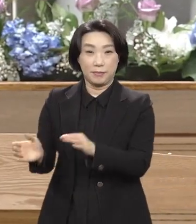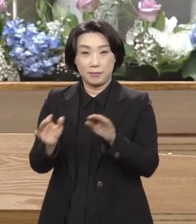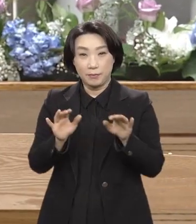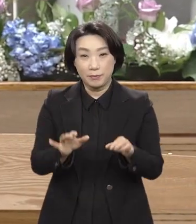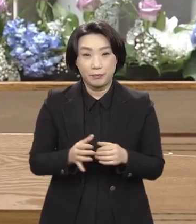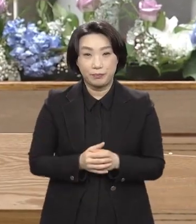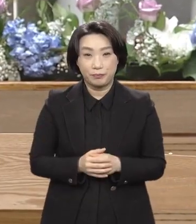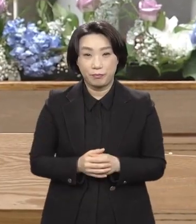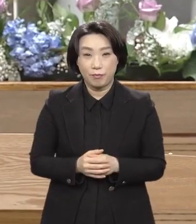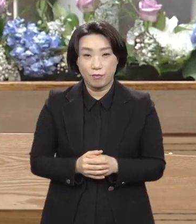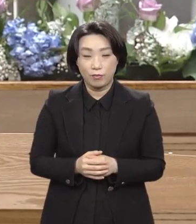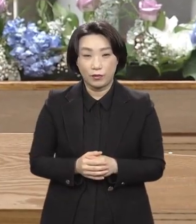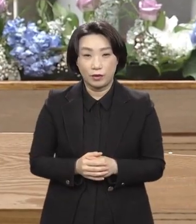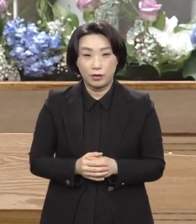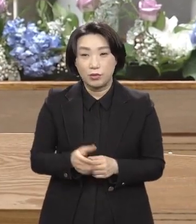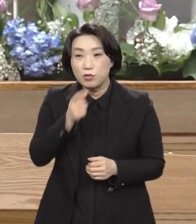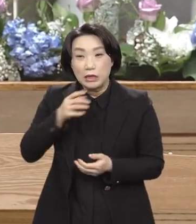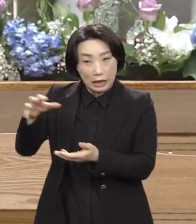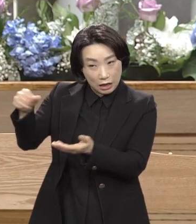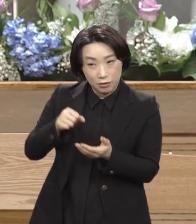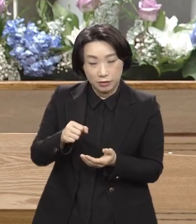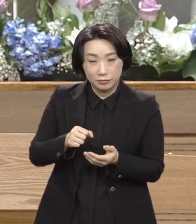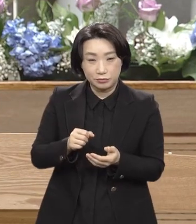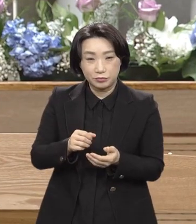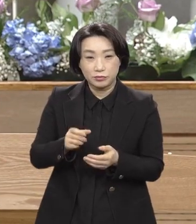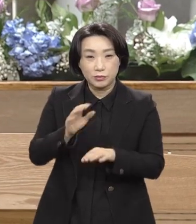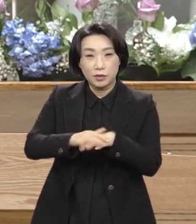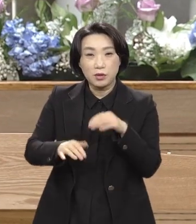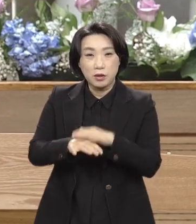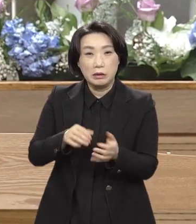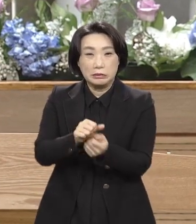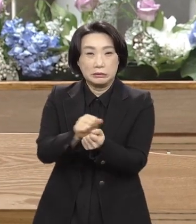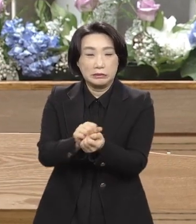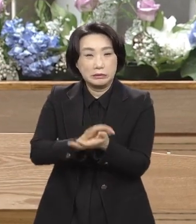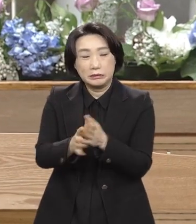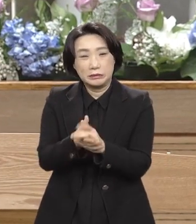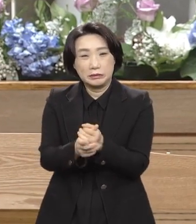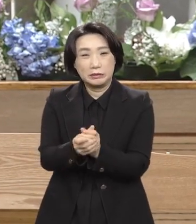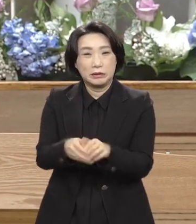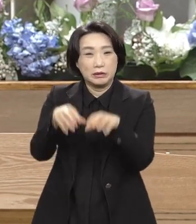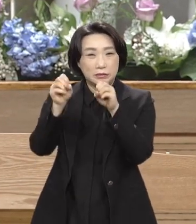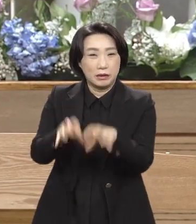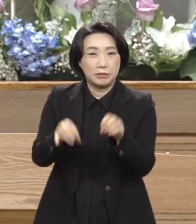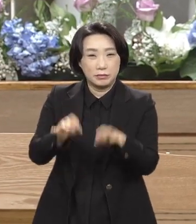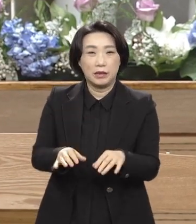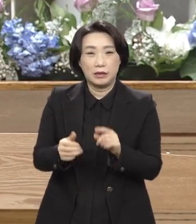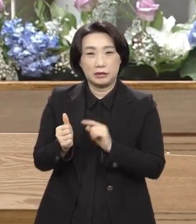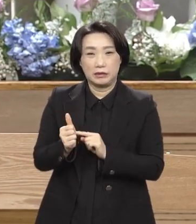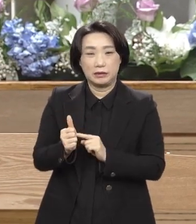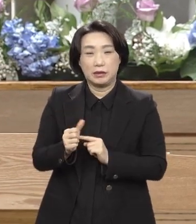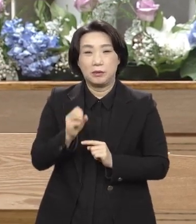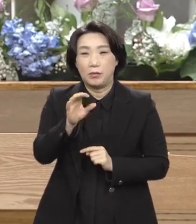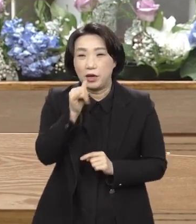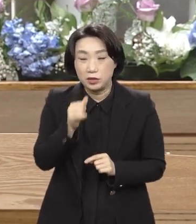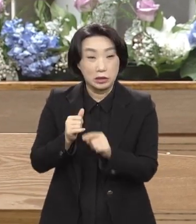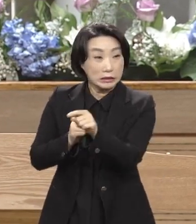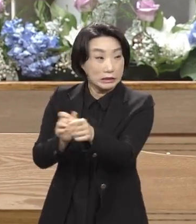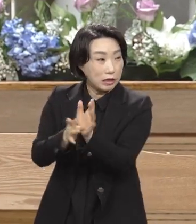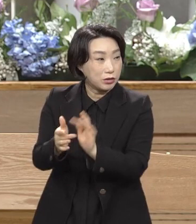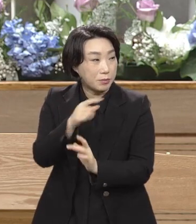물을 가져다 손을 씻으면서 빌라도가 비겁하게 하는 말이 이 사람의 피에 대해서는